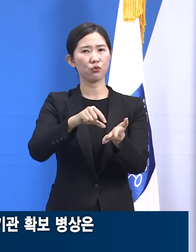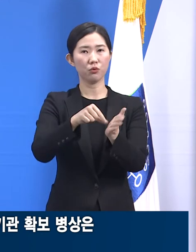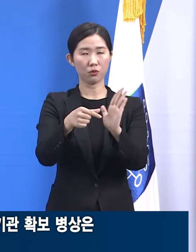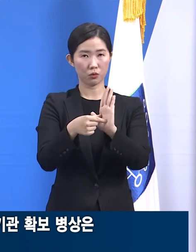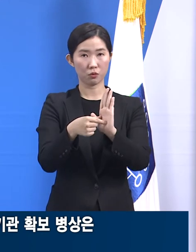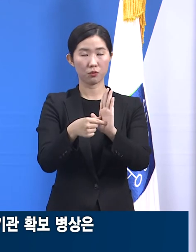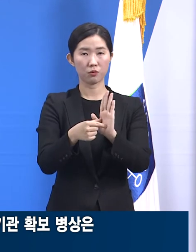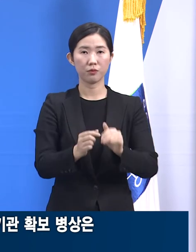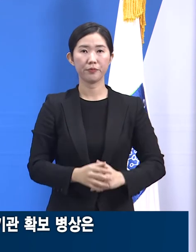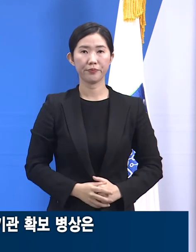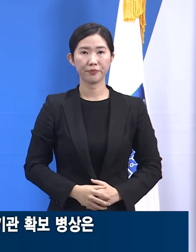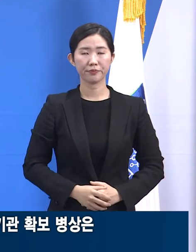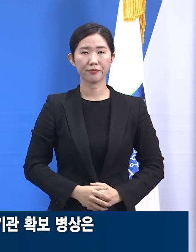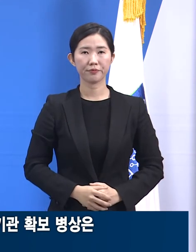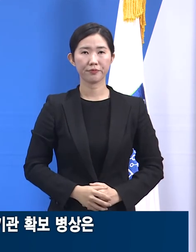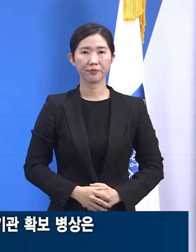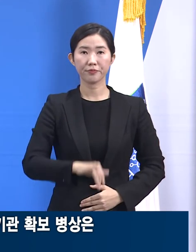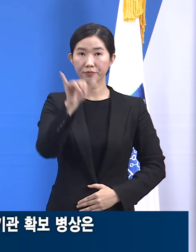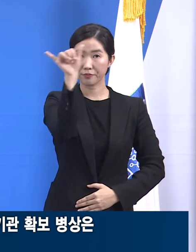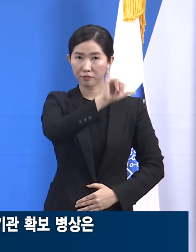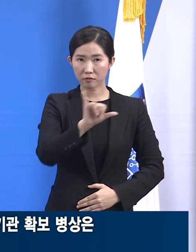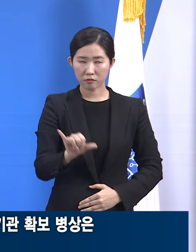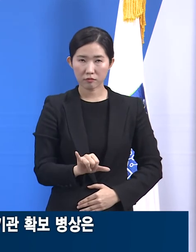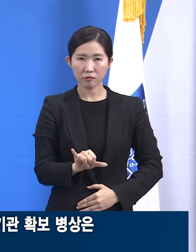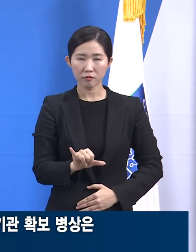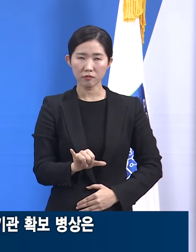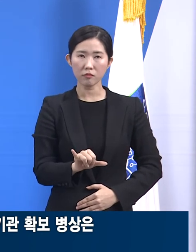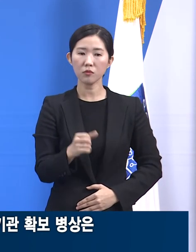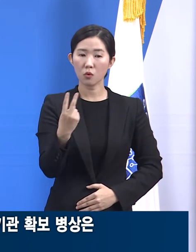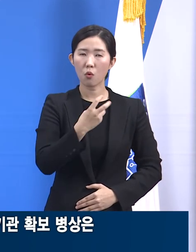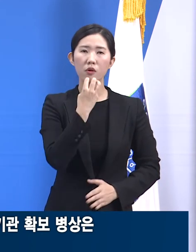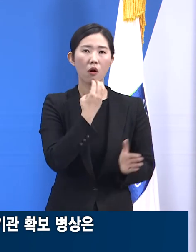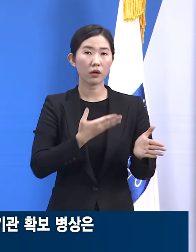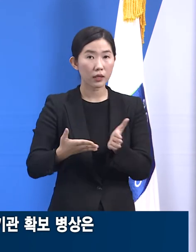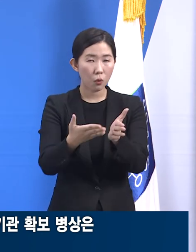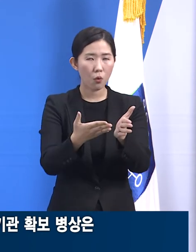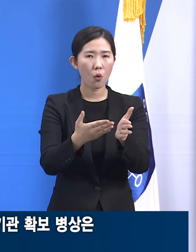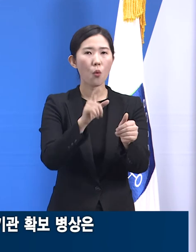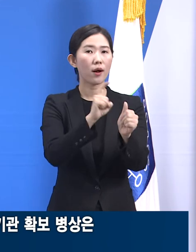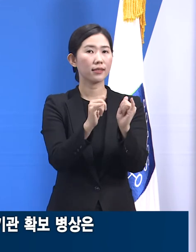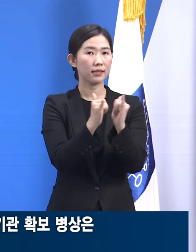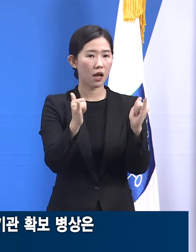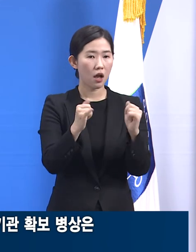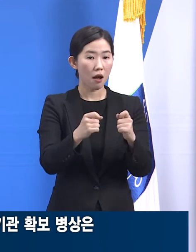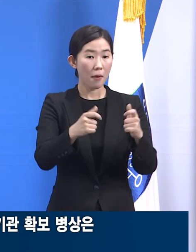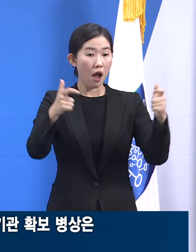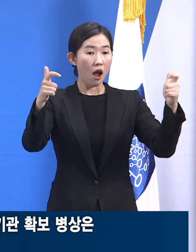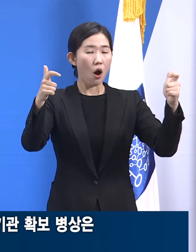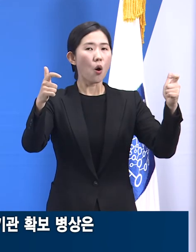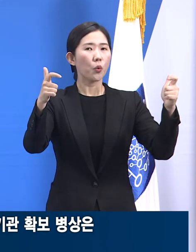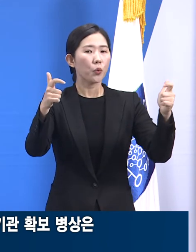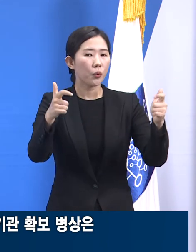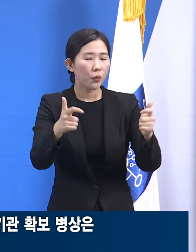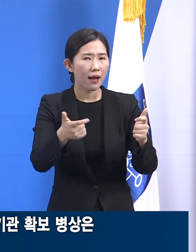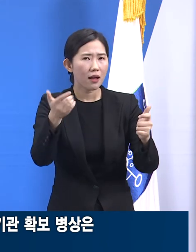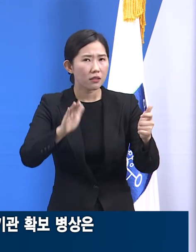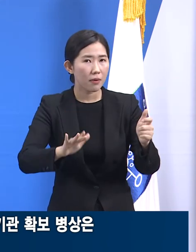전국 및 경기도의 확진자 발생 흐름이 다소 개선되긴 했지만 아직 긴장을 늦출 수는 없습니다.